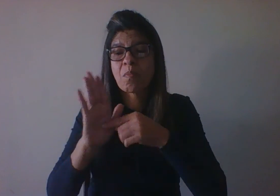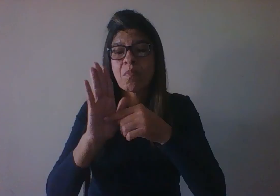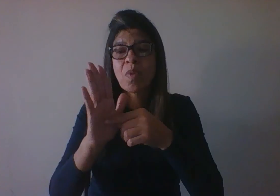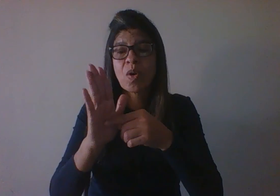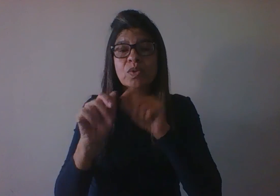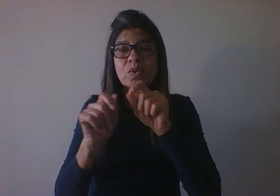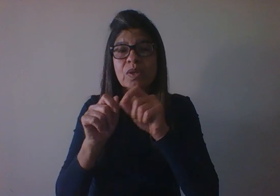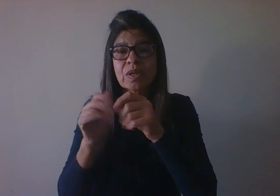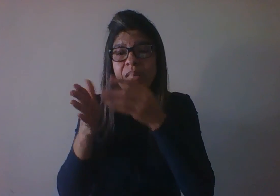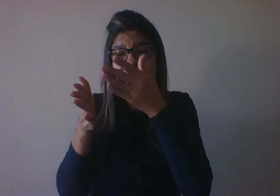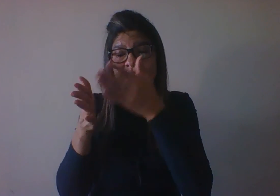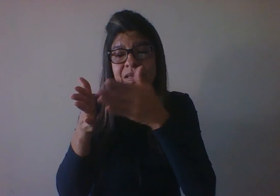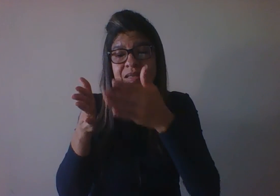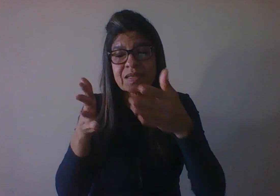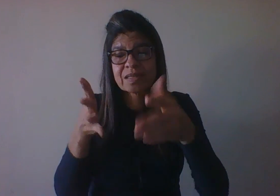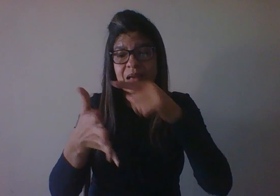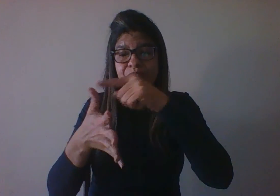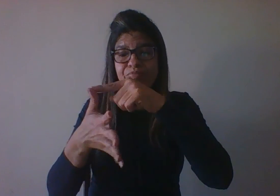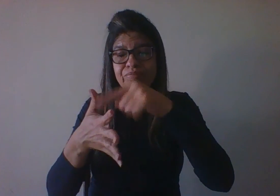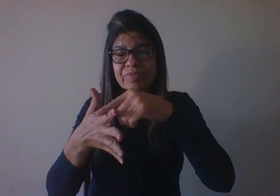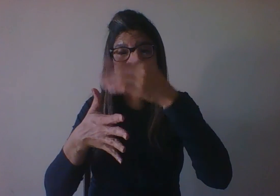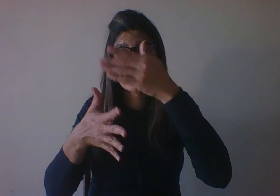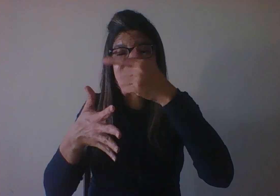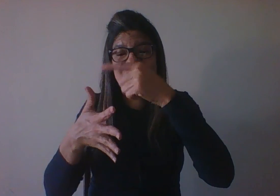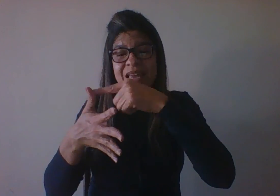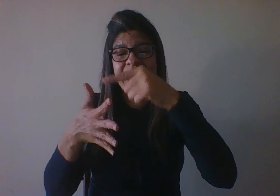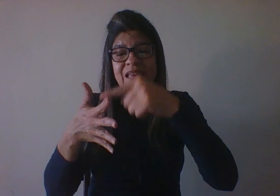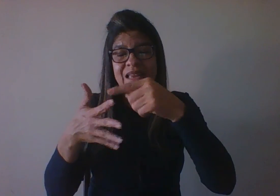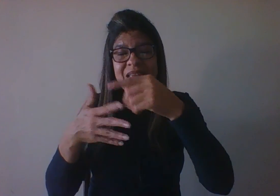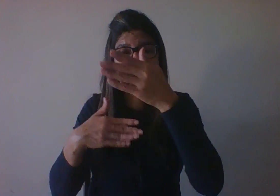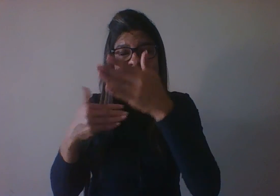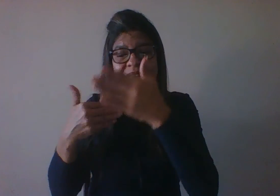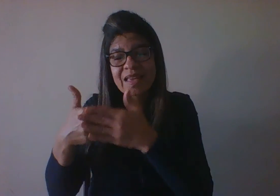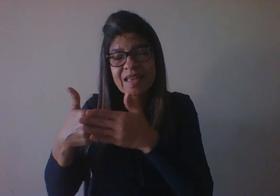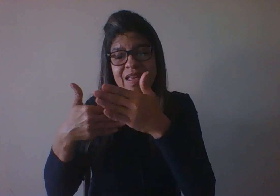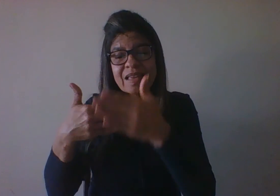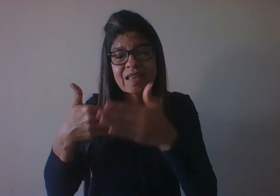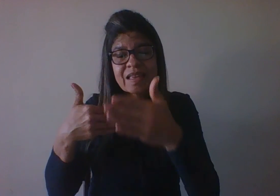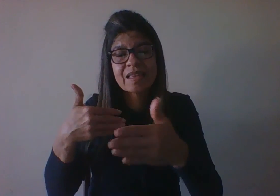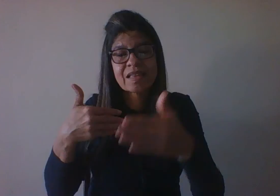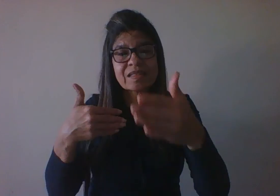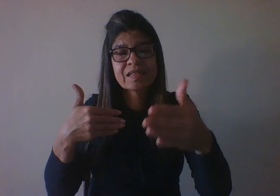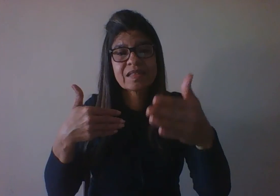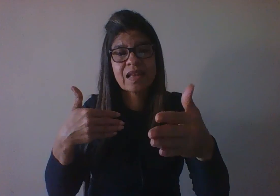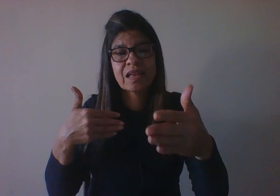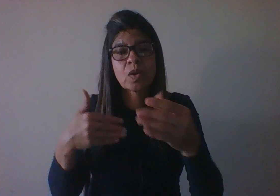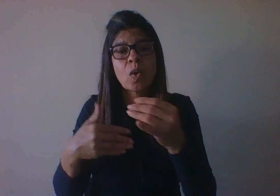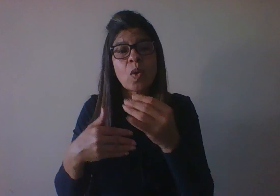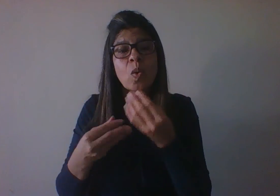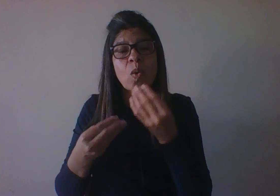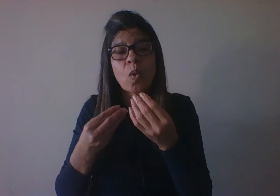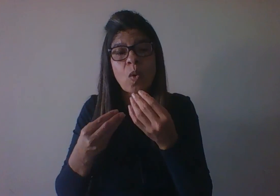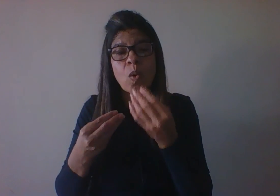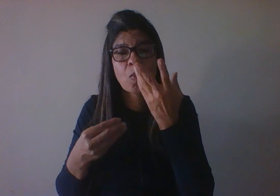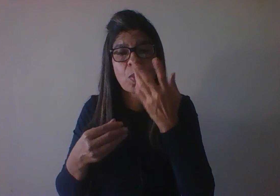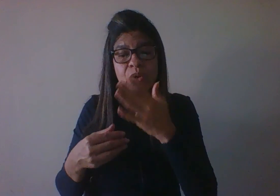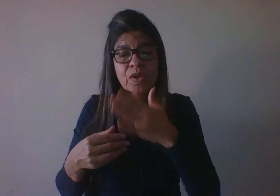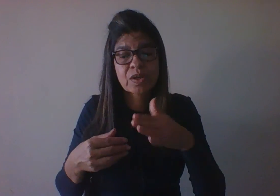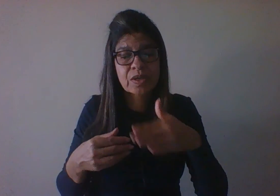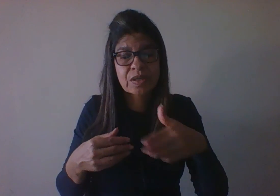da confiança versus a desconfiança, por exemplo, pensar nas crianças estabelecendo um laço de apego com os pais, com os cuidadores de que eles